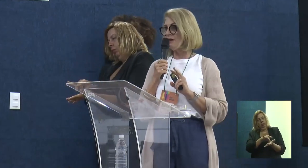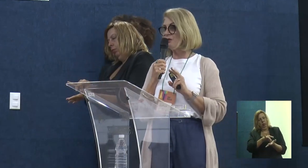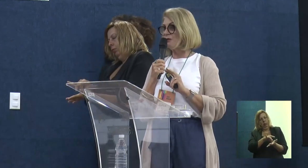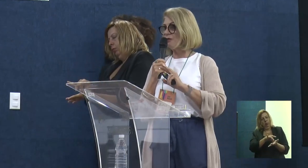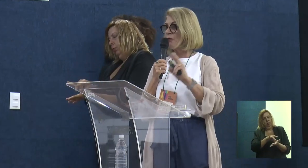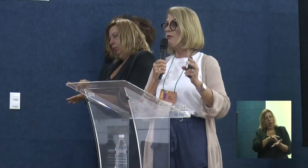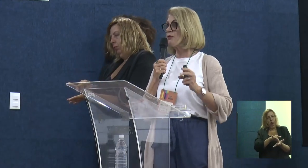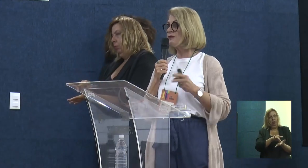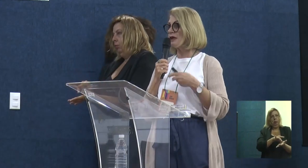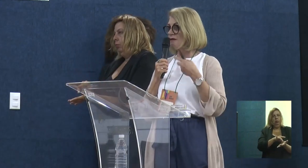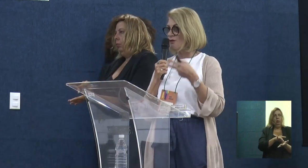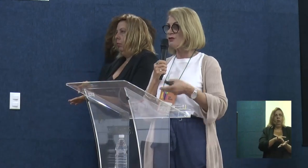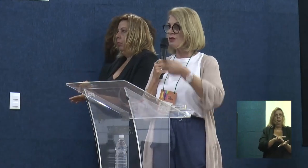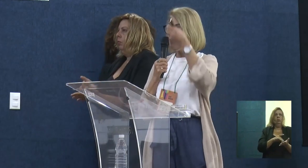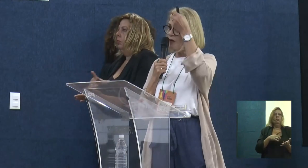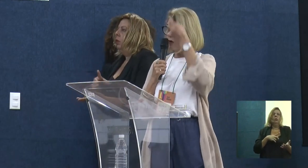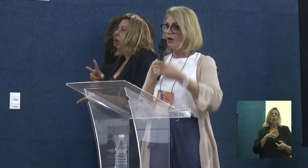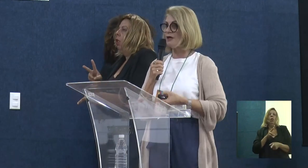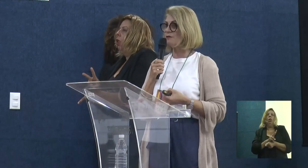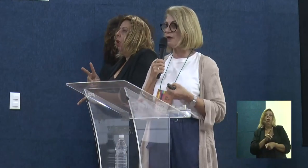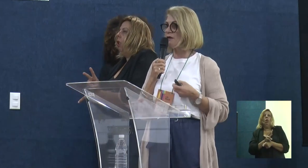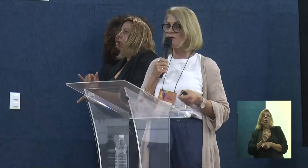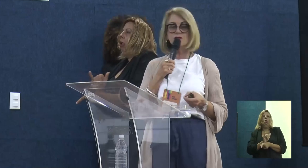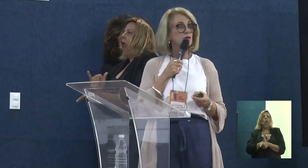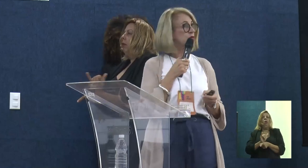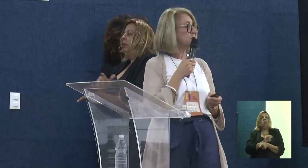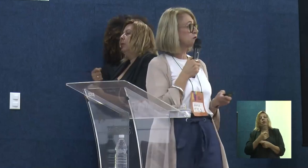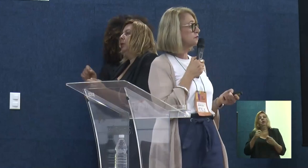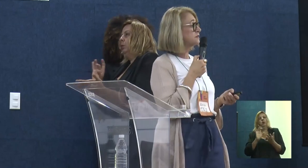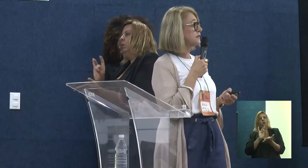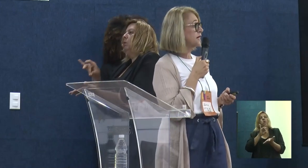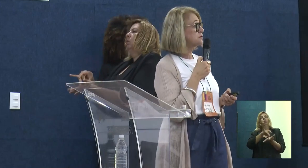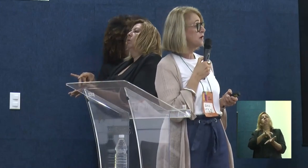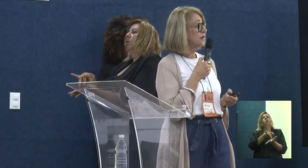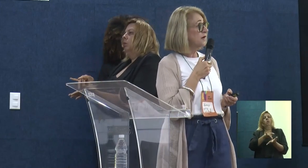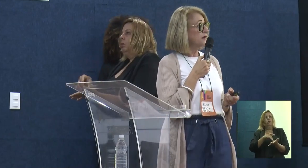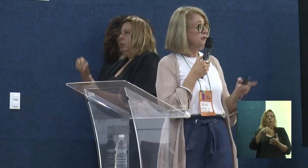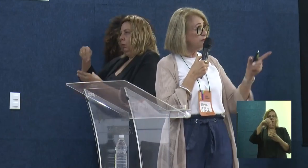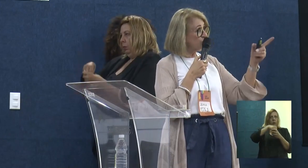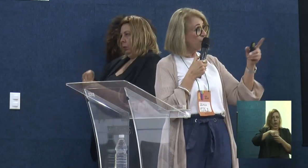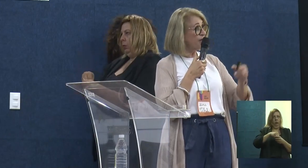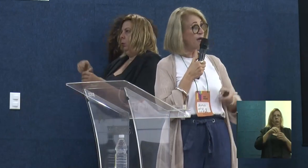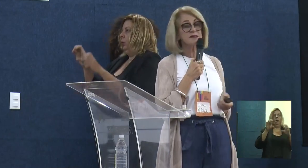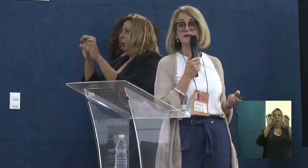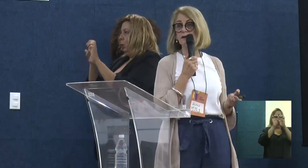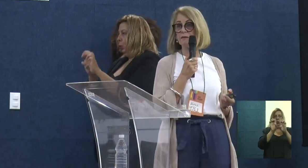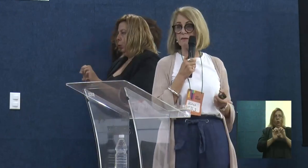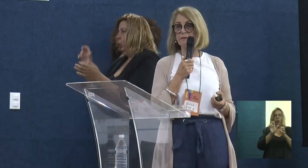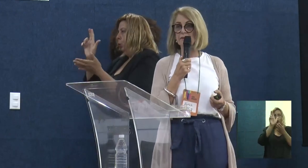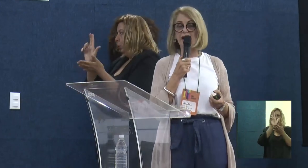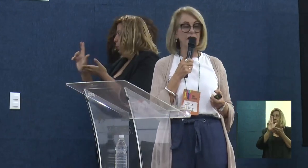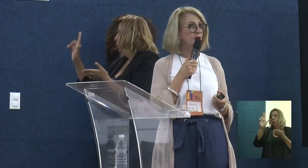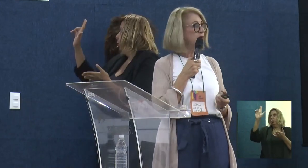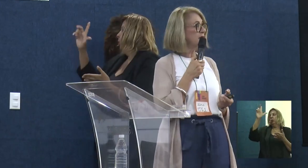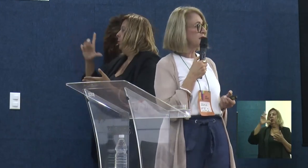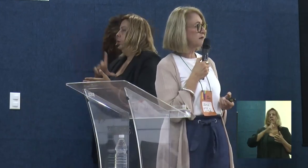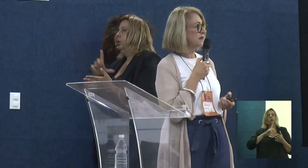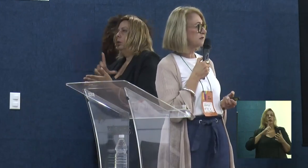estar de uma forma improvisada, a gente tem que colocar isso para dentro da estrutura da universidade e superar essa